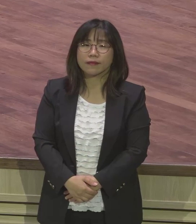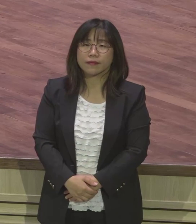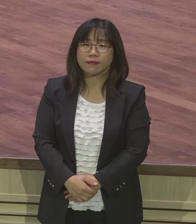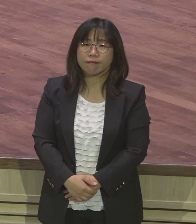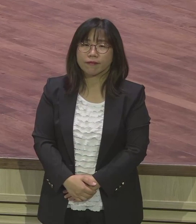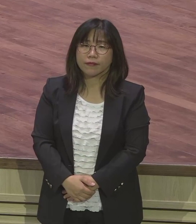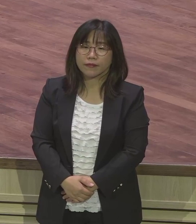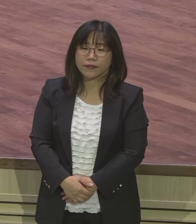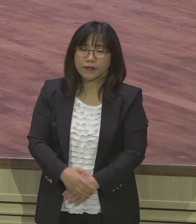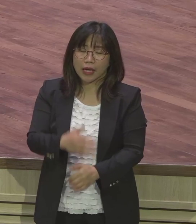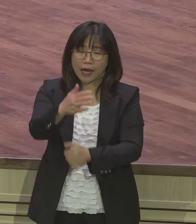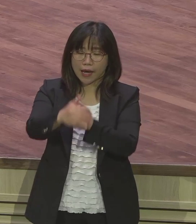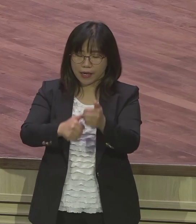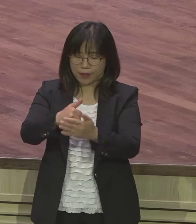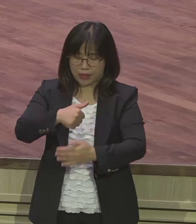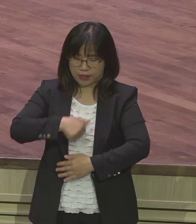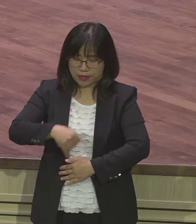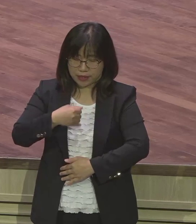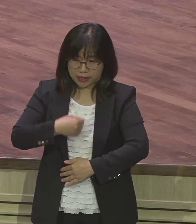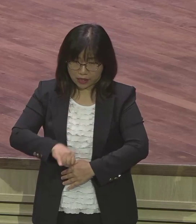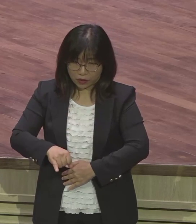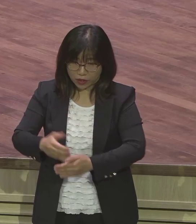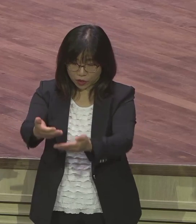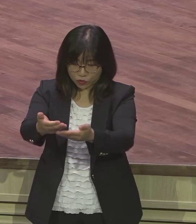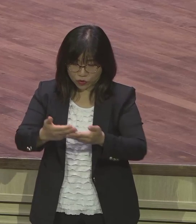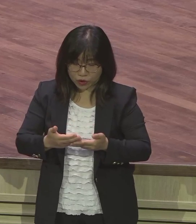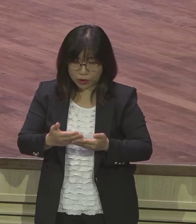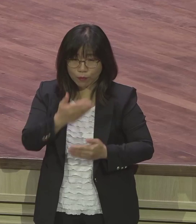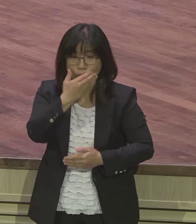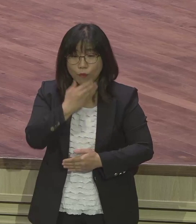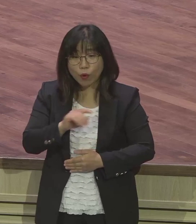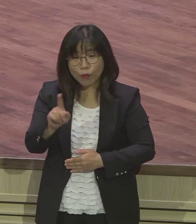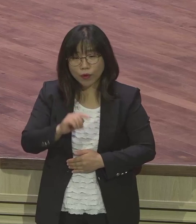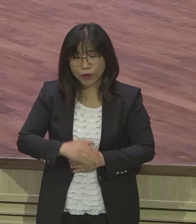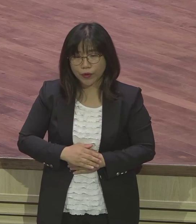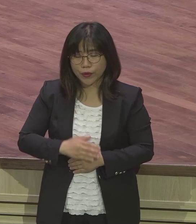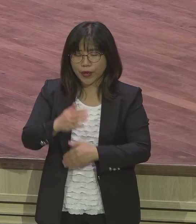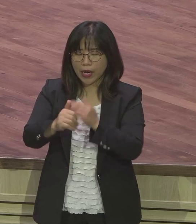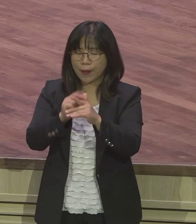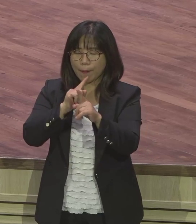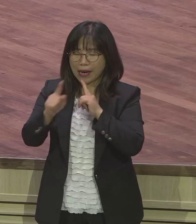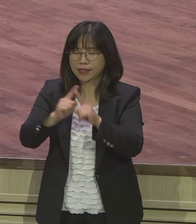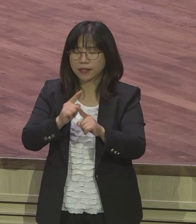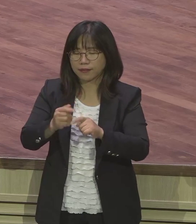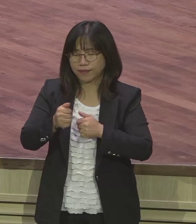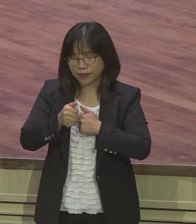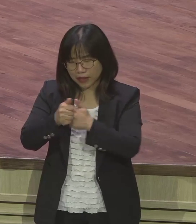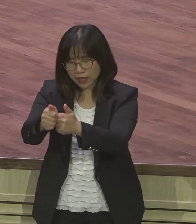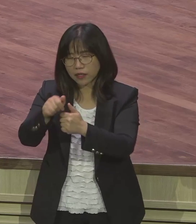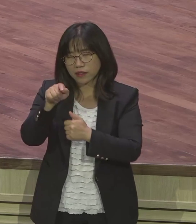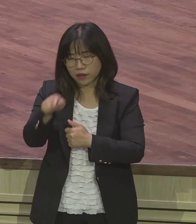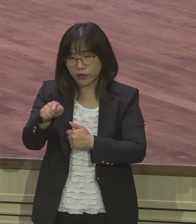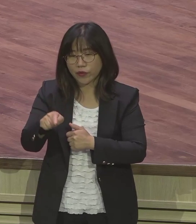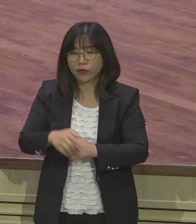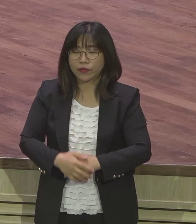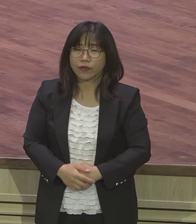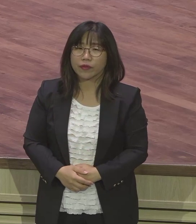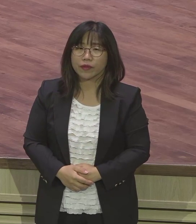하나님 자네의 최고 축복은 말씀 따라 가는 겁니다 은약의 여정 가는 거예요 우리 예원계 모든